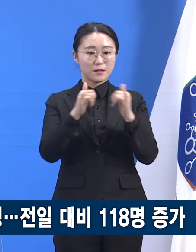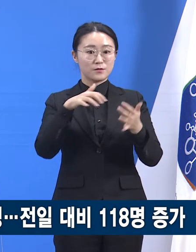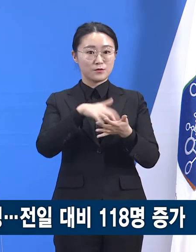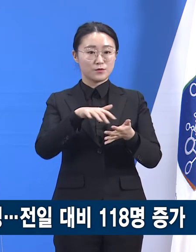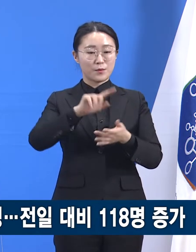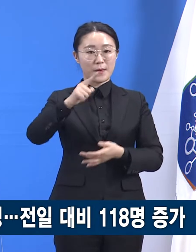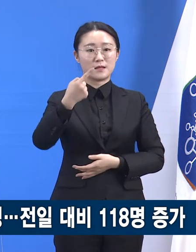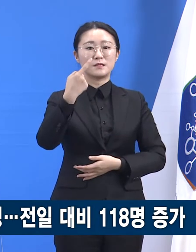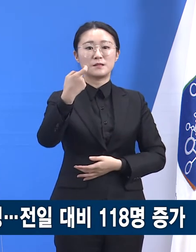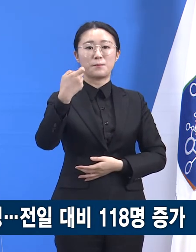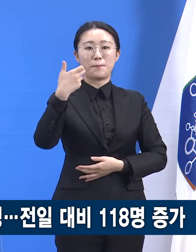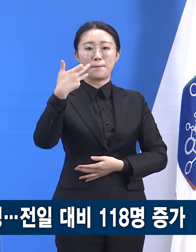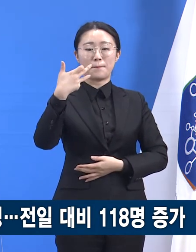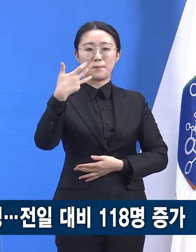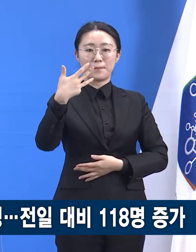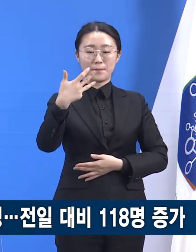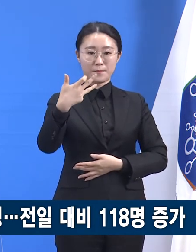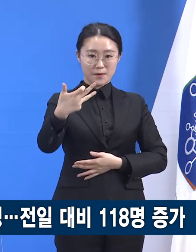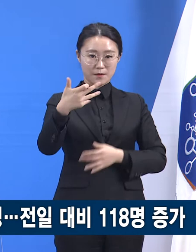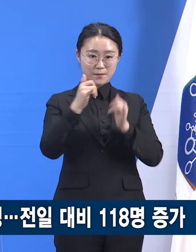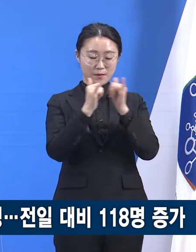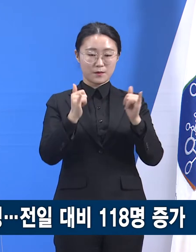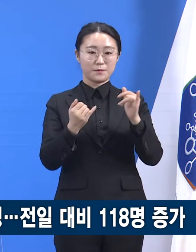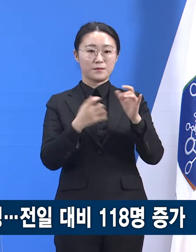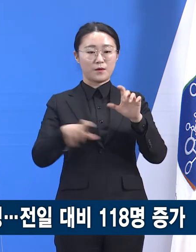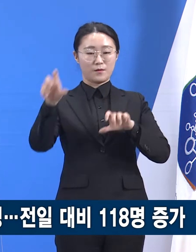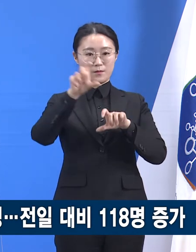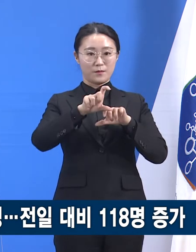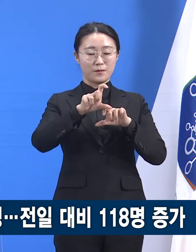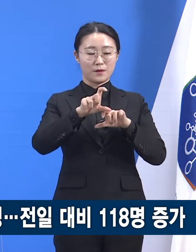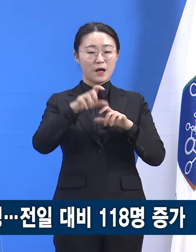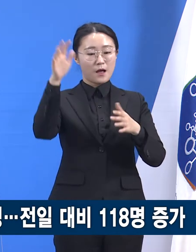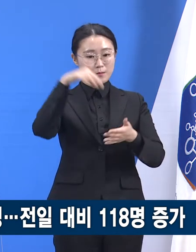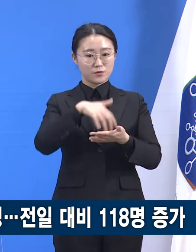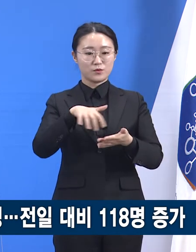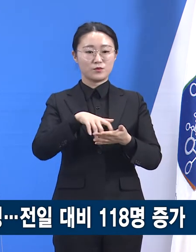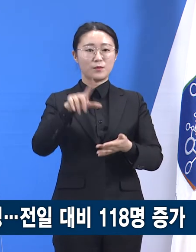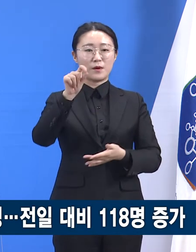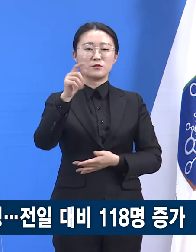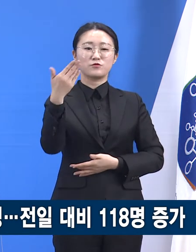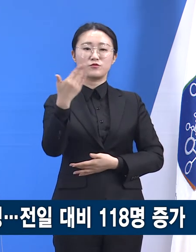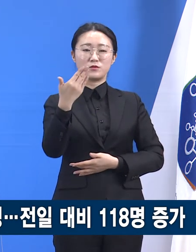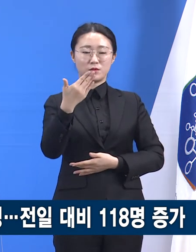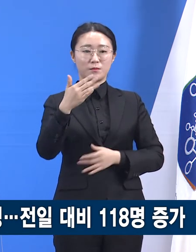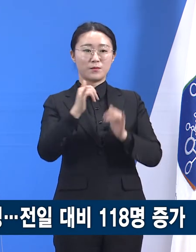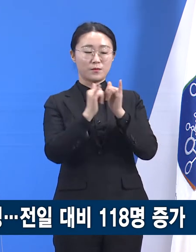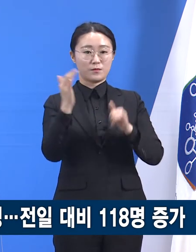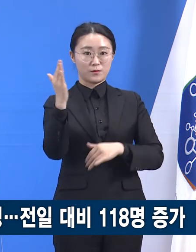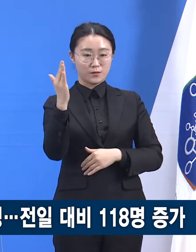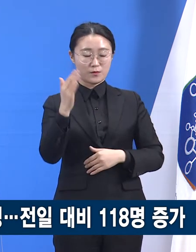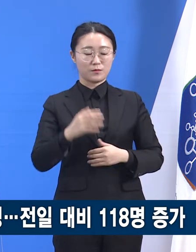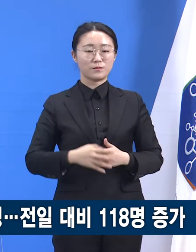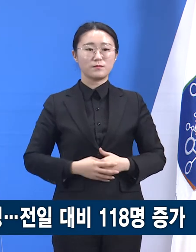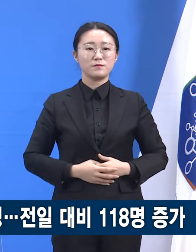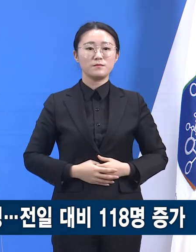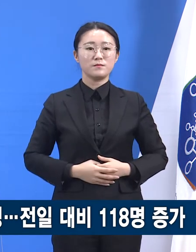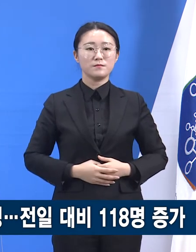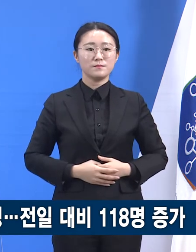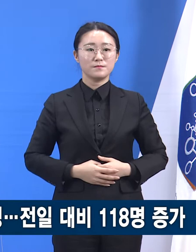총 19,408명입니다. 도내 23개 시군에서 확진자가 발생했습니다.